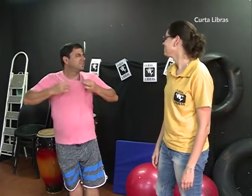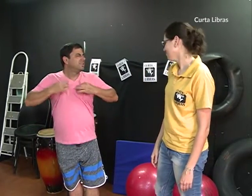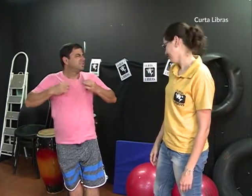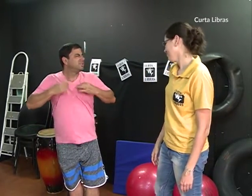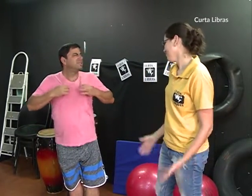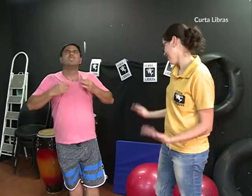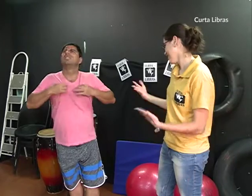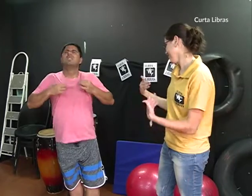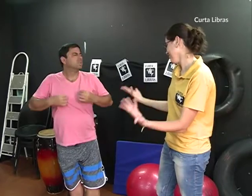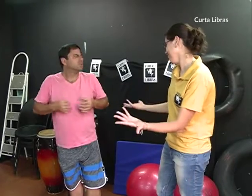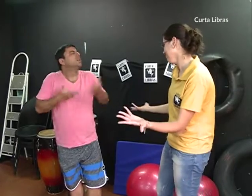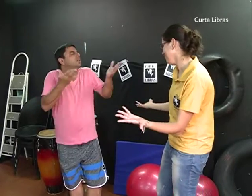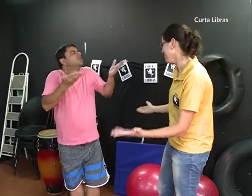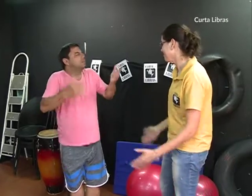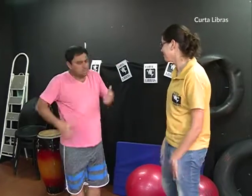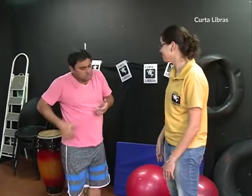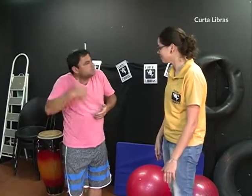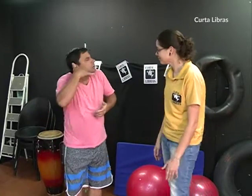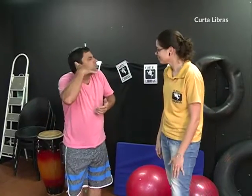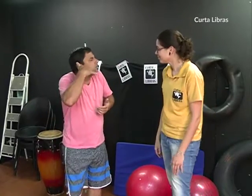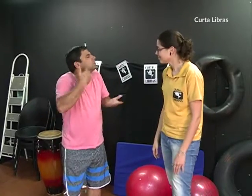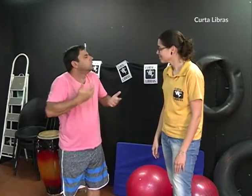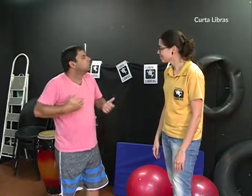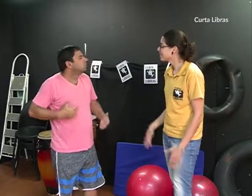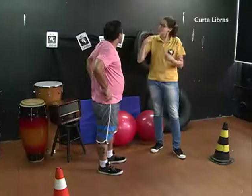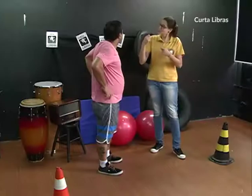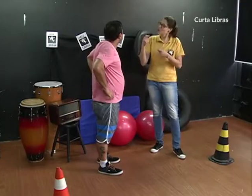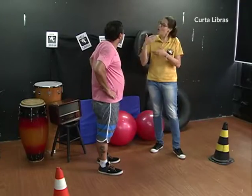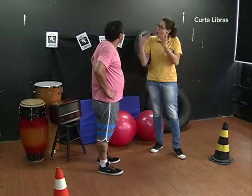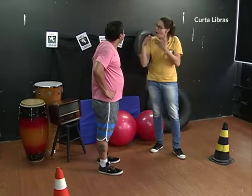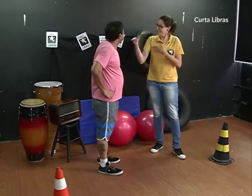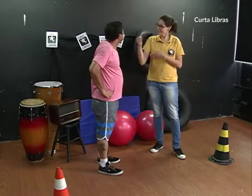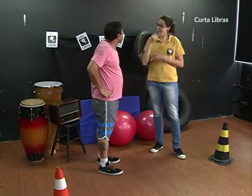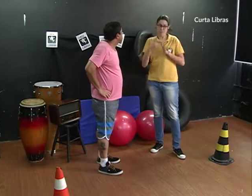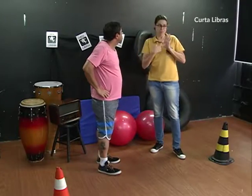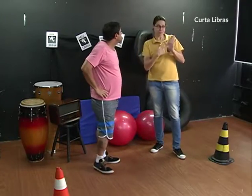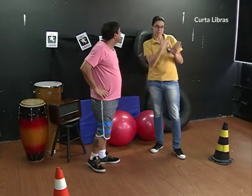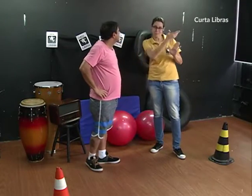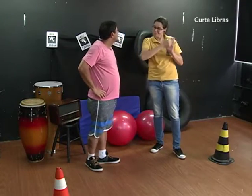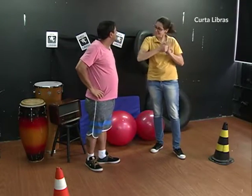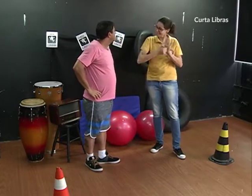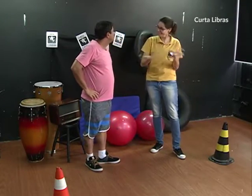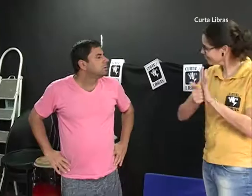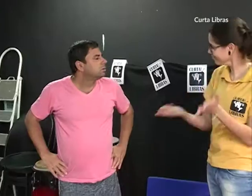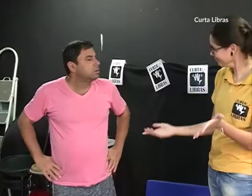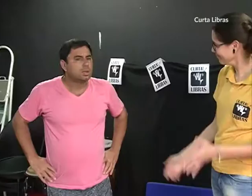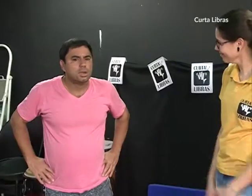Calor, né? Por que tu me chamou no celular? Isso! queria conversar com você, uma entrevista para o Curta Libras.